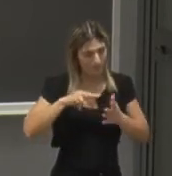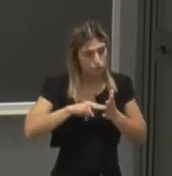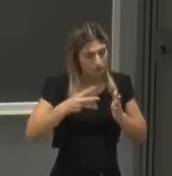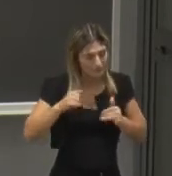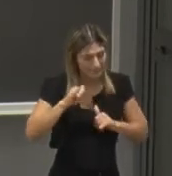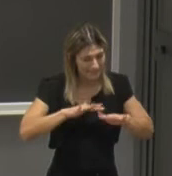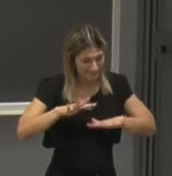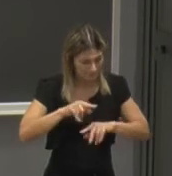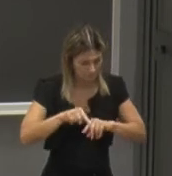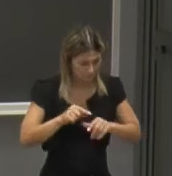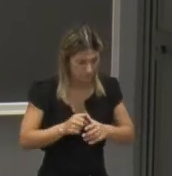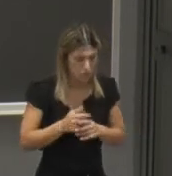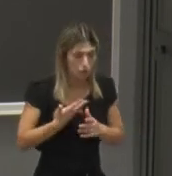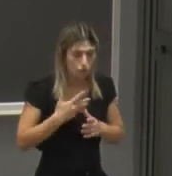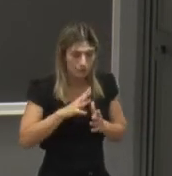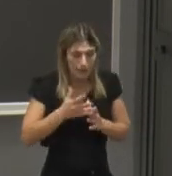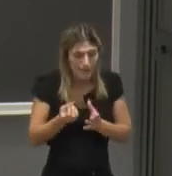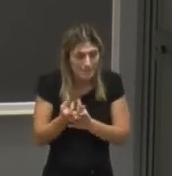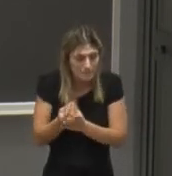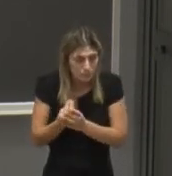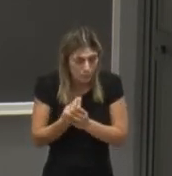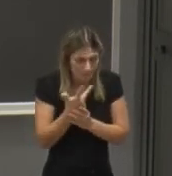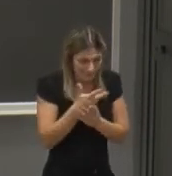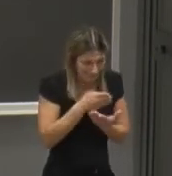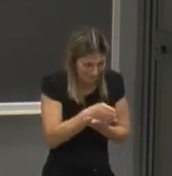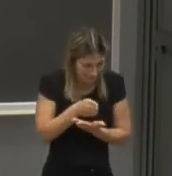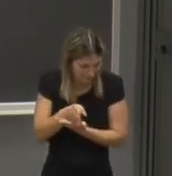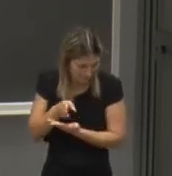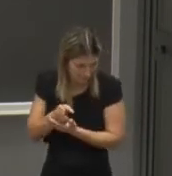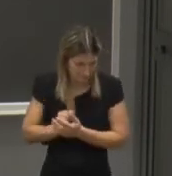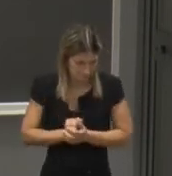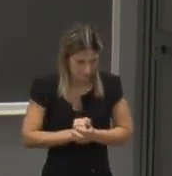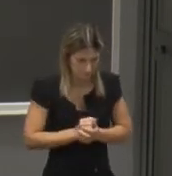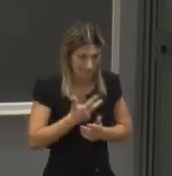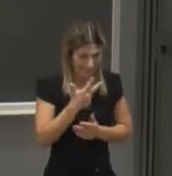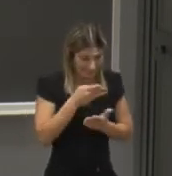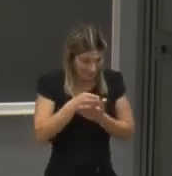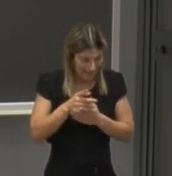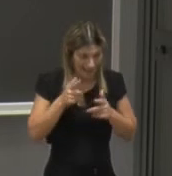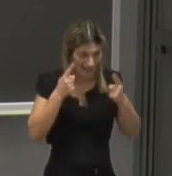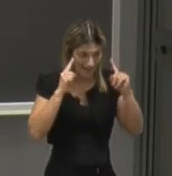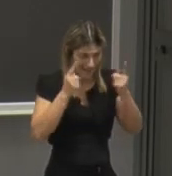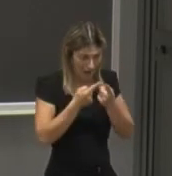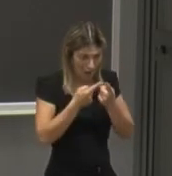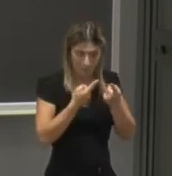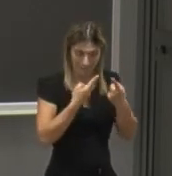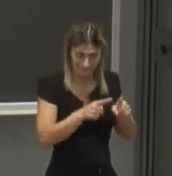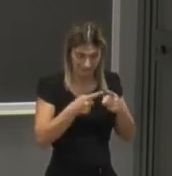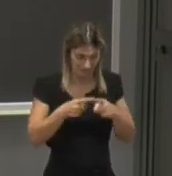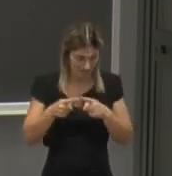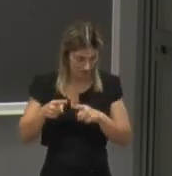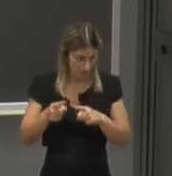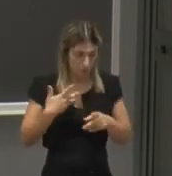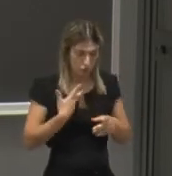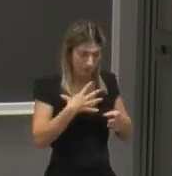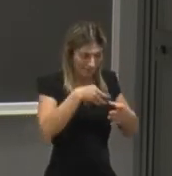'informazione si sviluppano in tre percorsi in tre lauree distinte come detto precedentemente